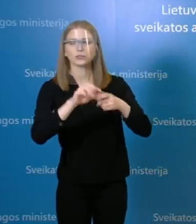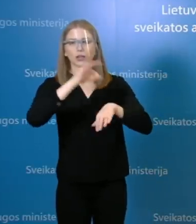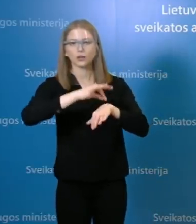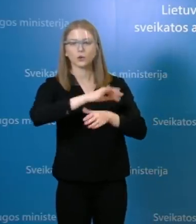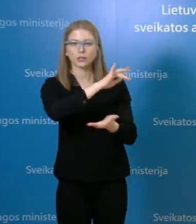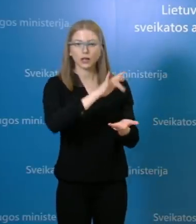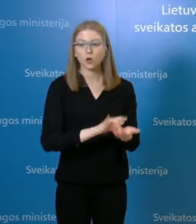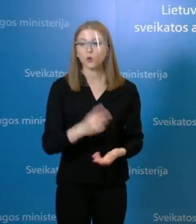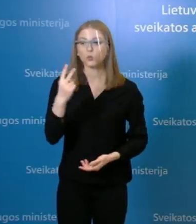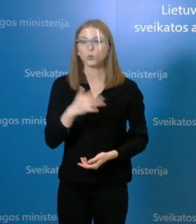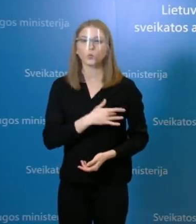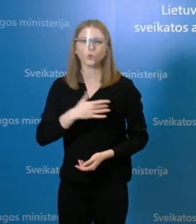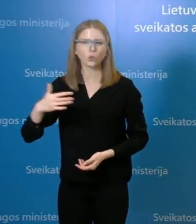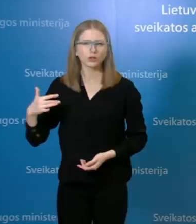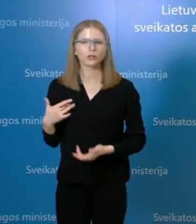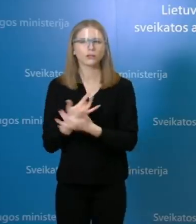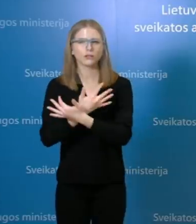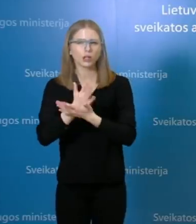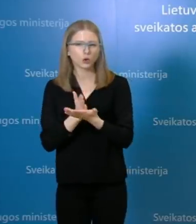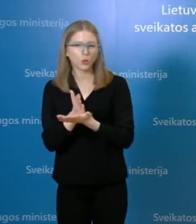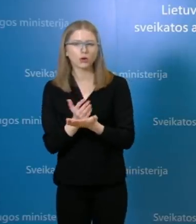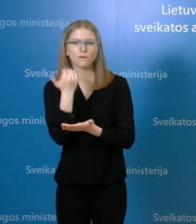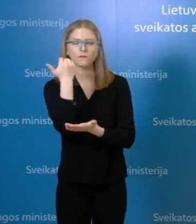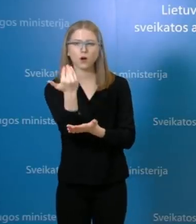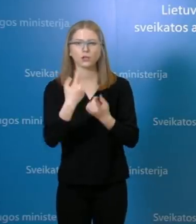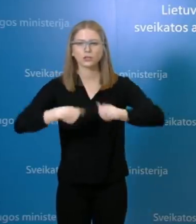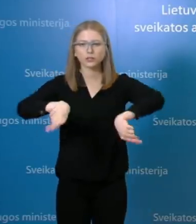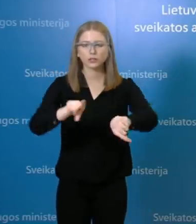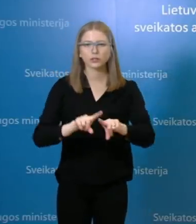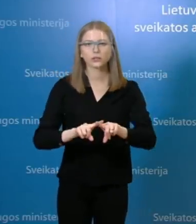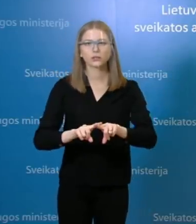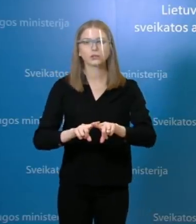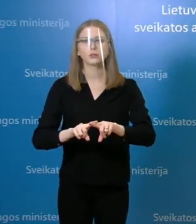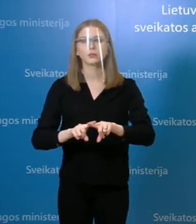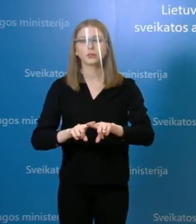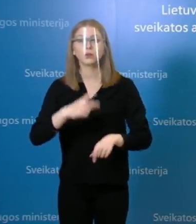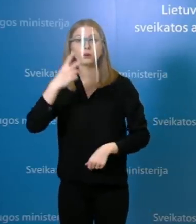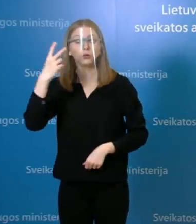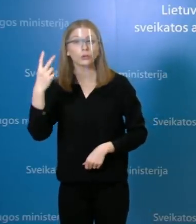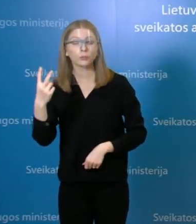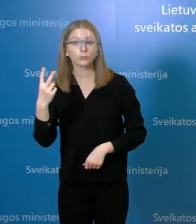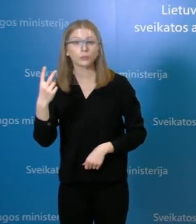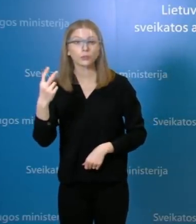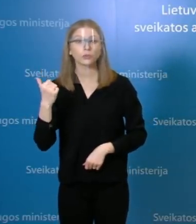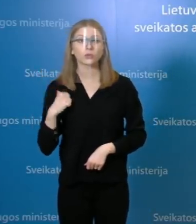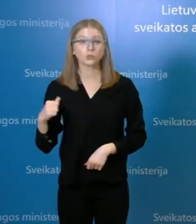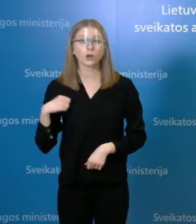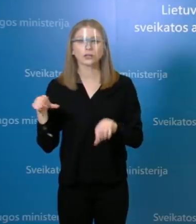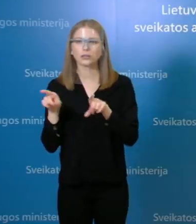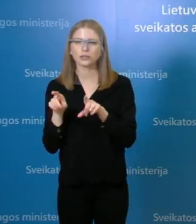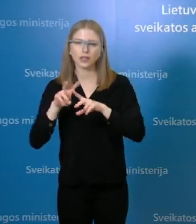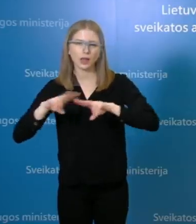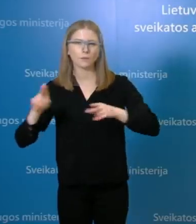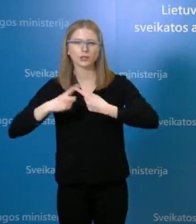krūtinės chirurgijos skyriuje, 2 santaros klinikų pacientai, taip pat to pat jie skyriaus. Vienas atvejais yra susijęs su iš